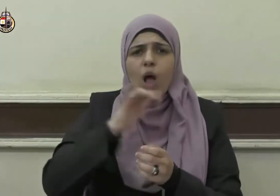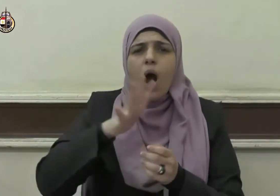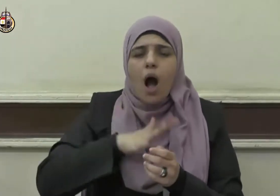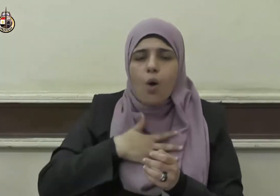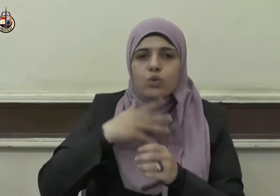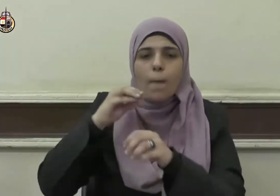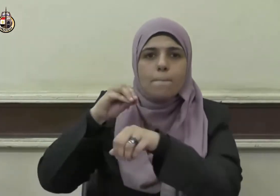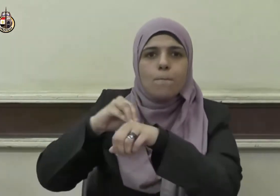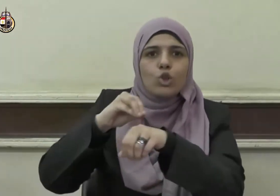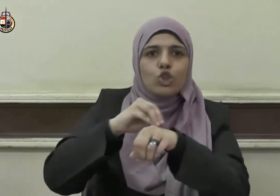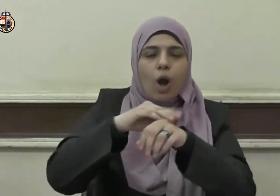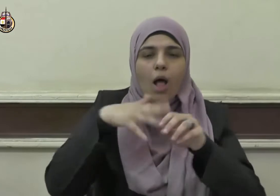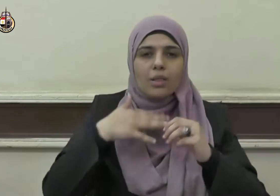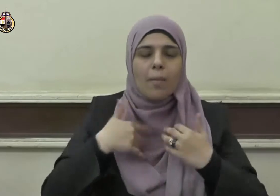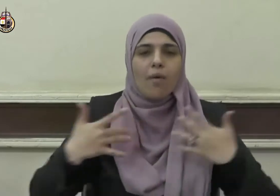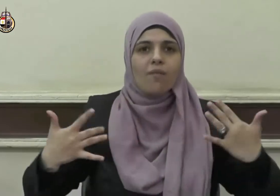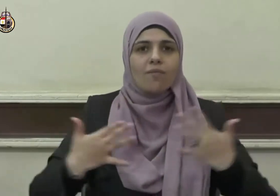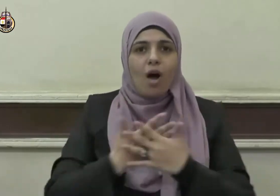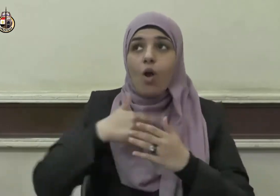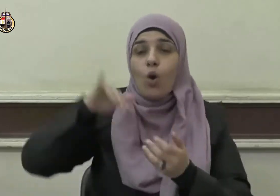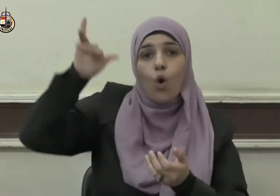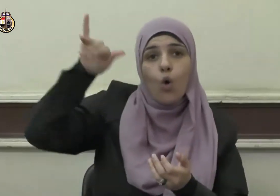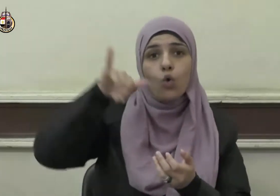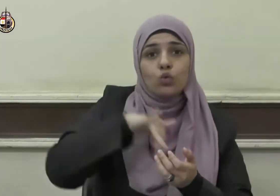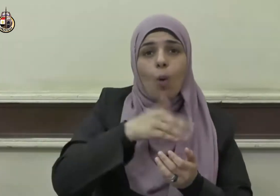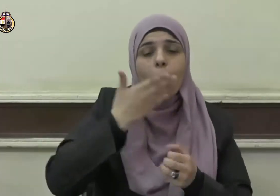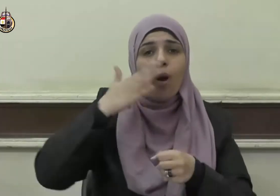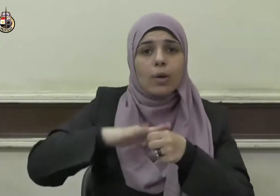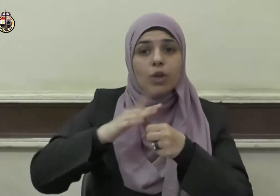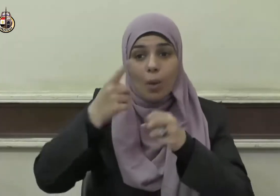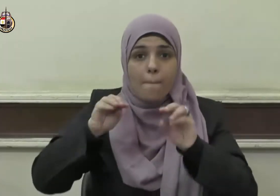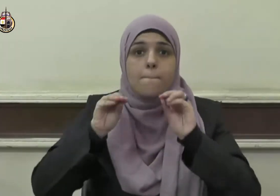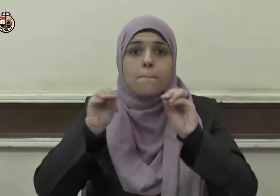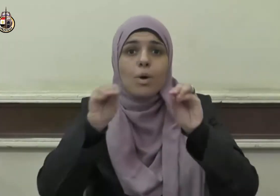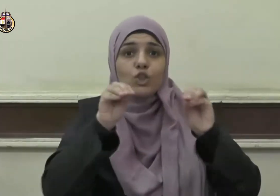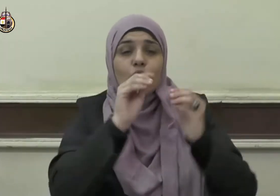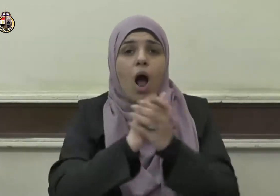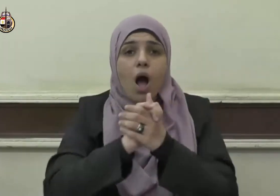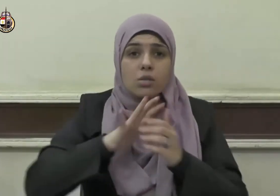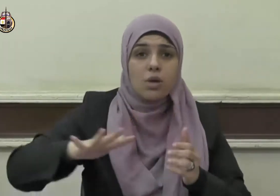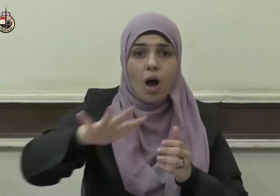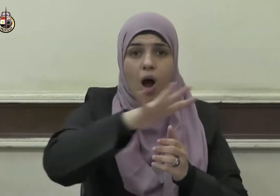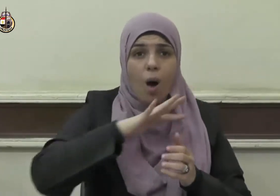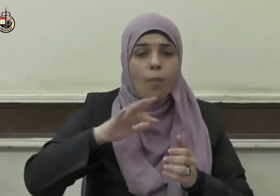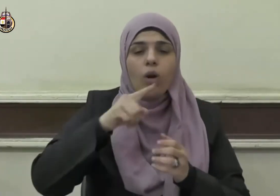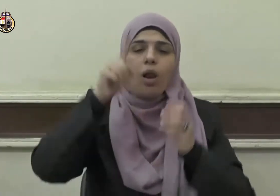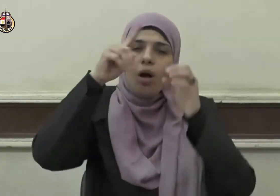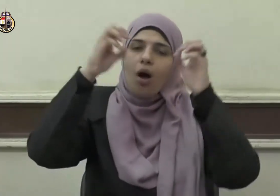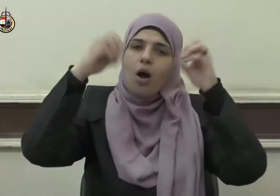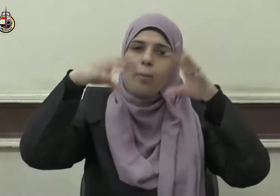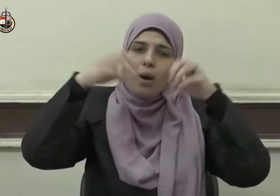بقدوم رمضان ويبشر أصحابه رضوان الله عليه